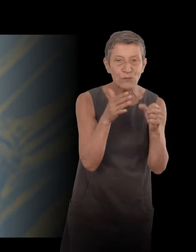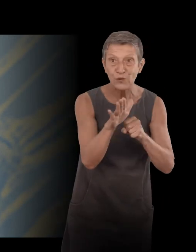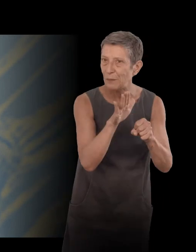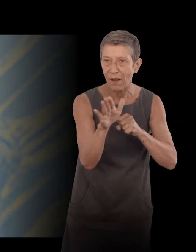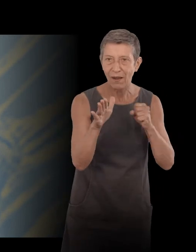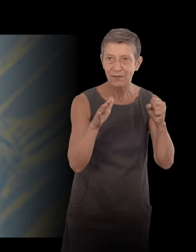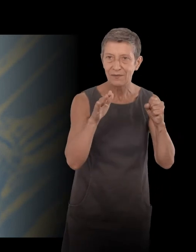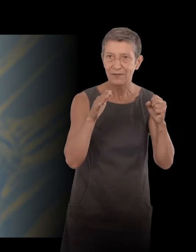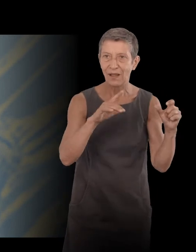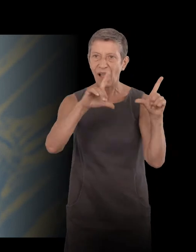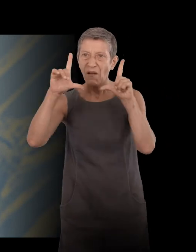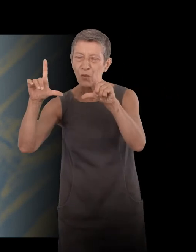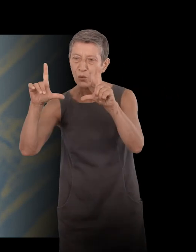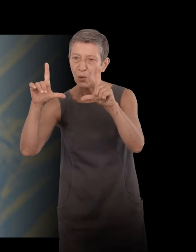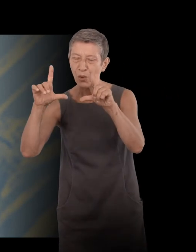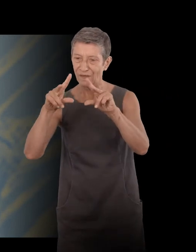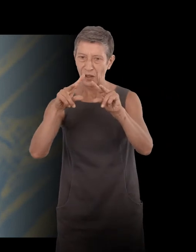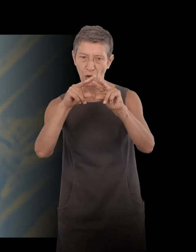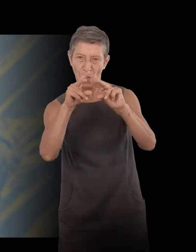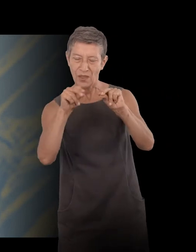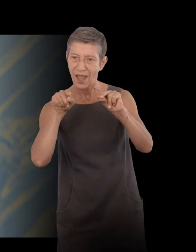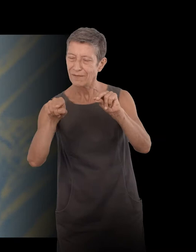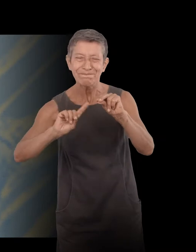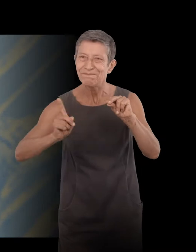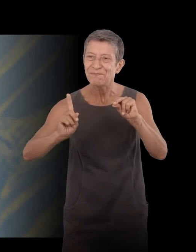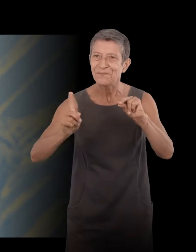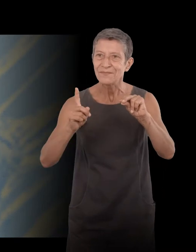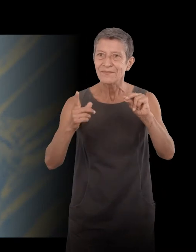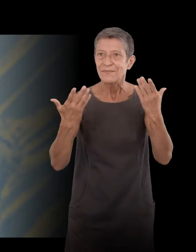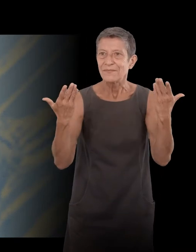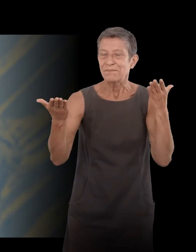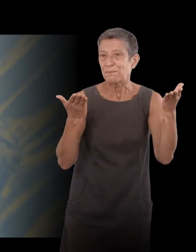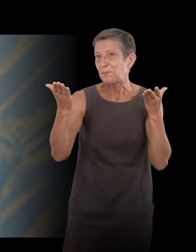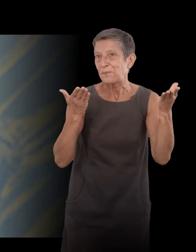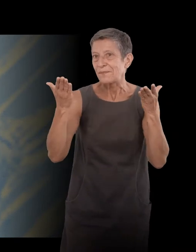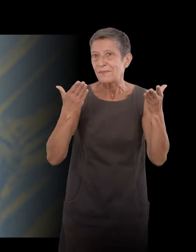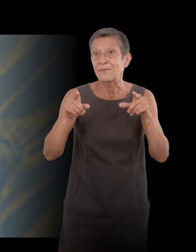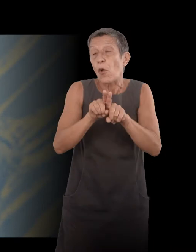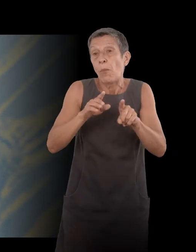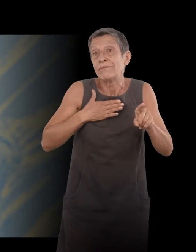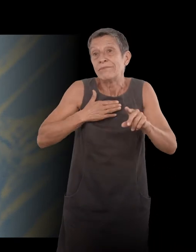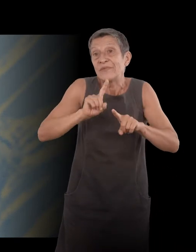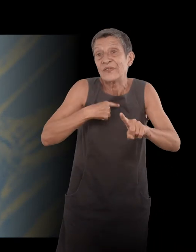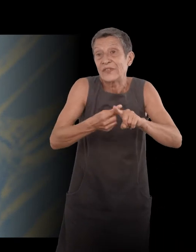it. But it's not even a commenter of the photo. It's like the films that I make, where the text has an importance